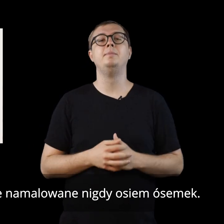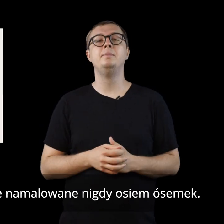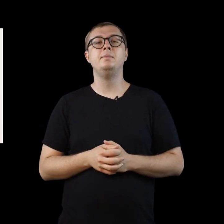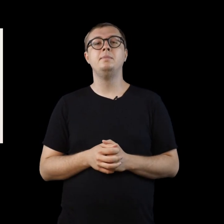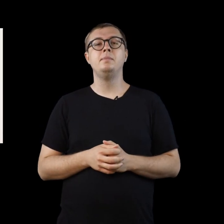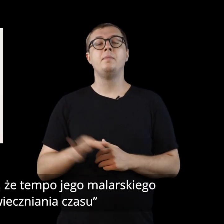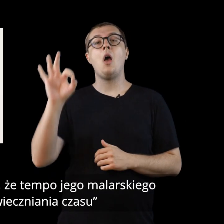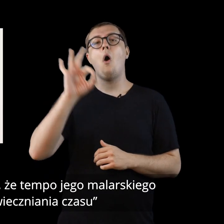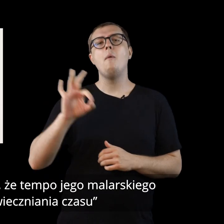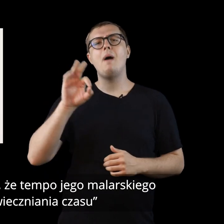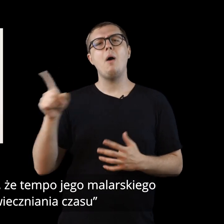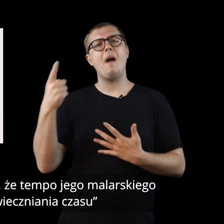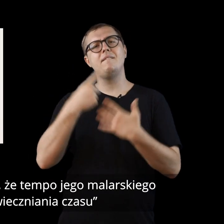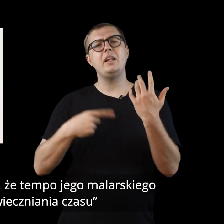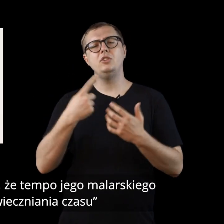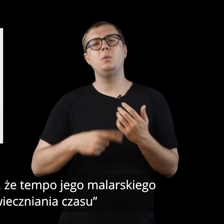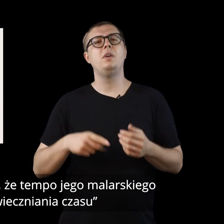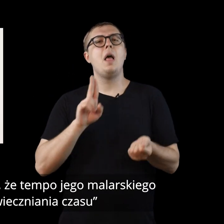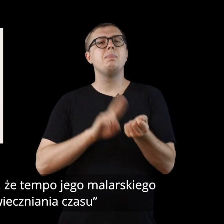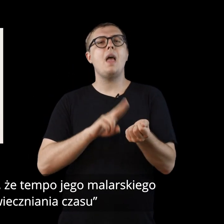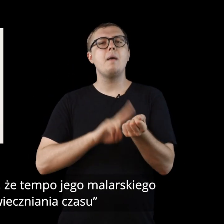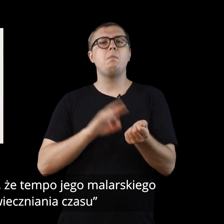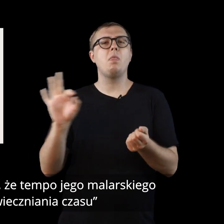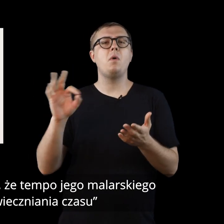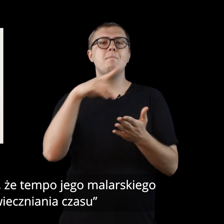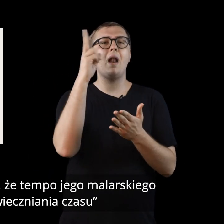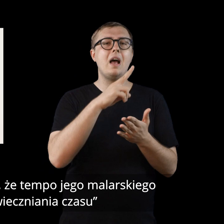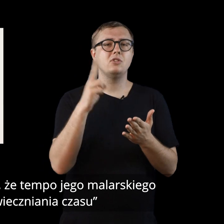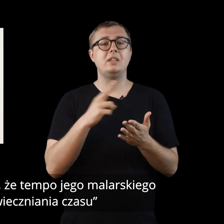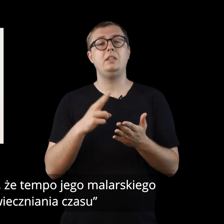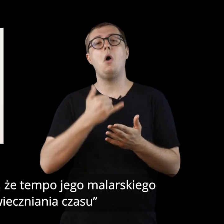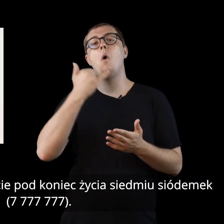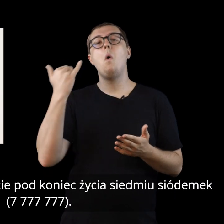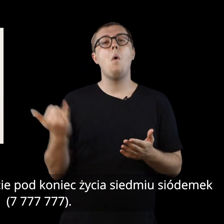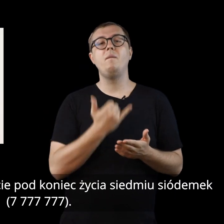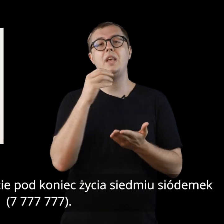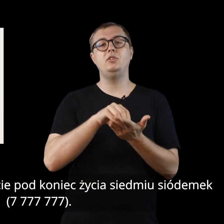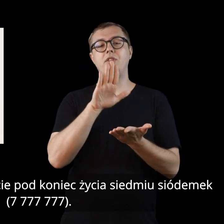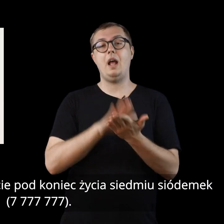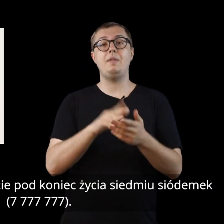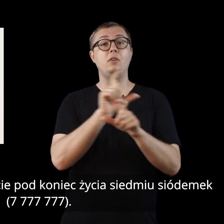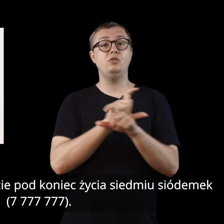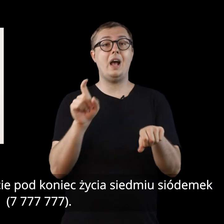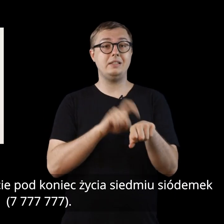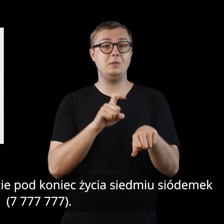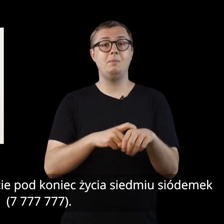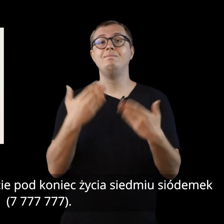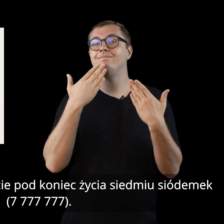Opałka wyliczył, że tempo jego malarskiego uwieczniania czasu pozwoli mu na osiągnięcie pod koniec życia siedmiu siódemek.